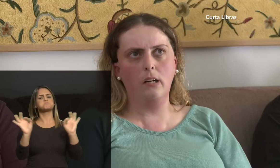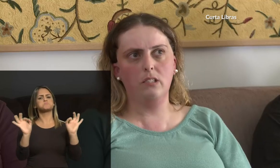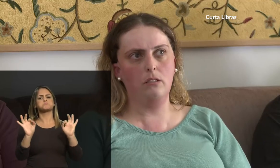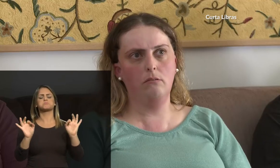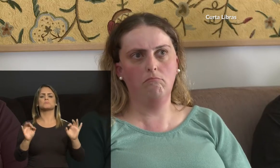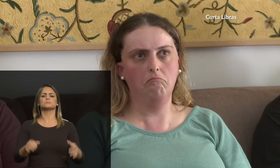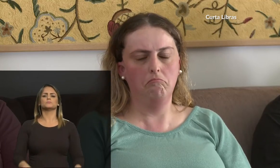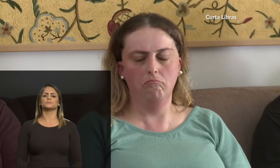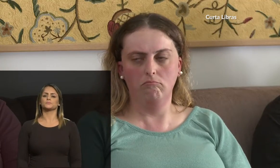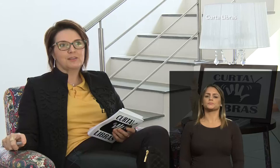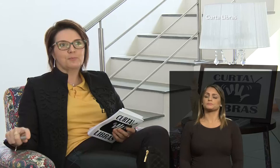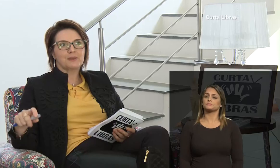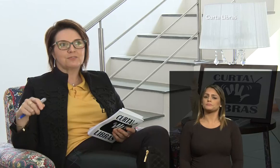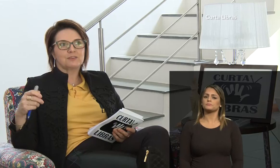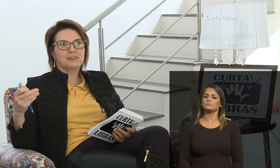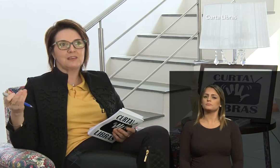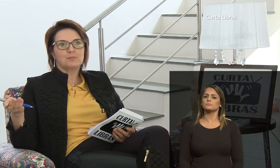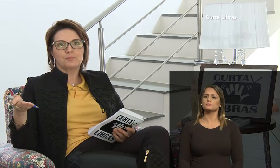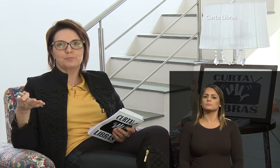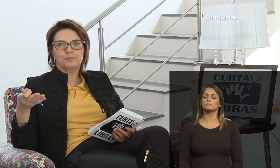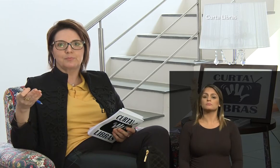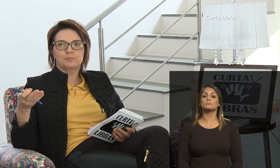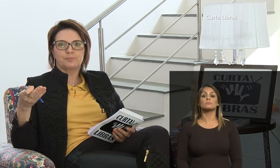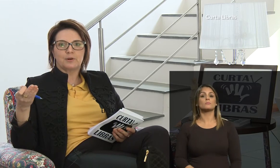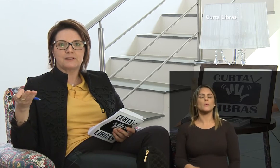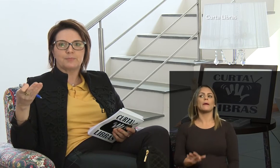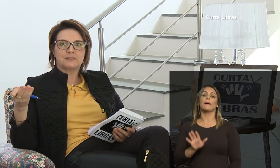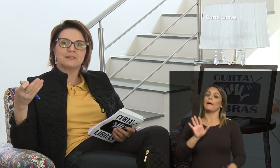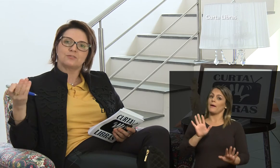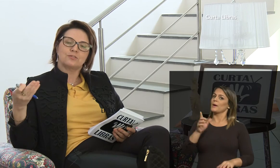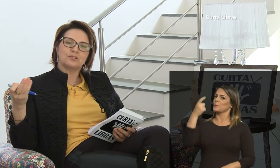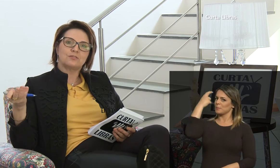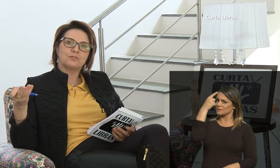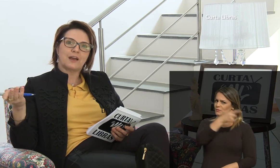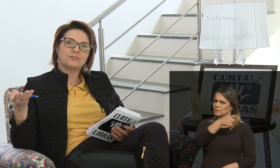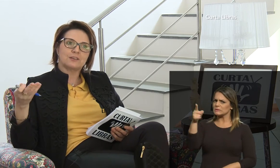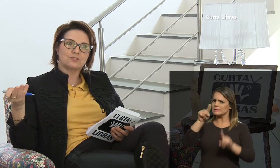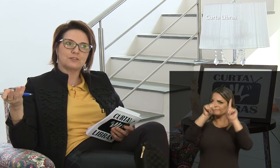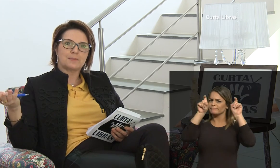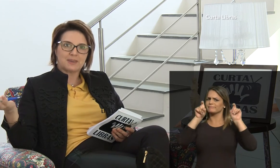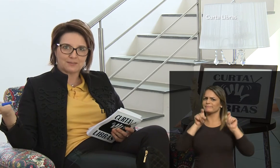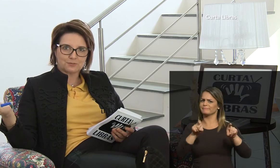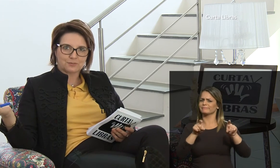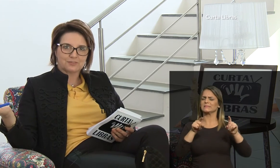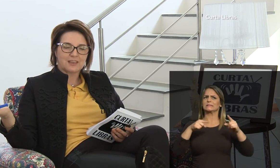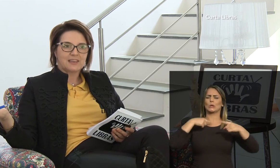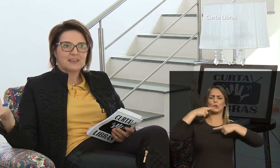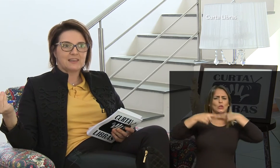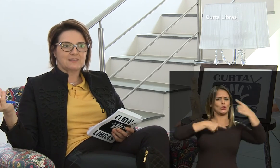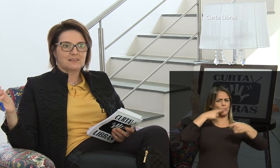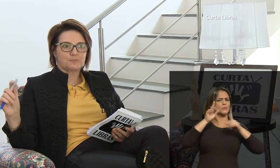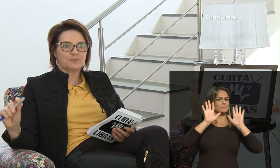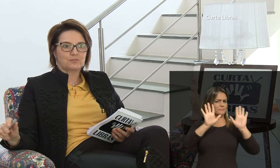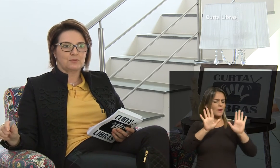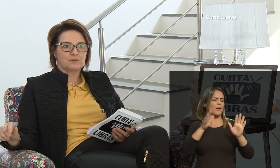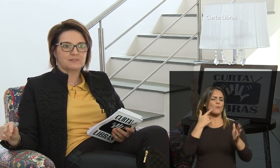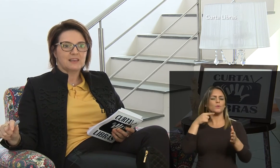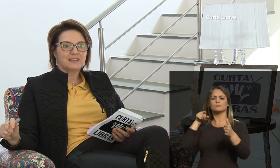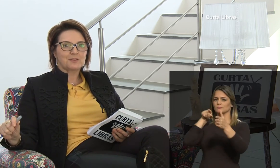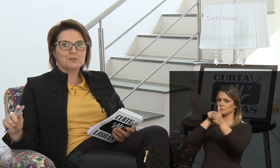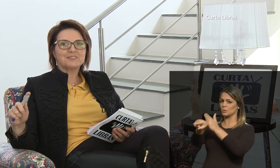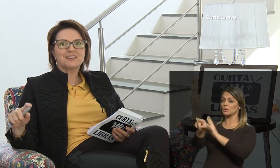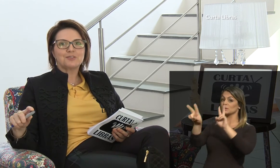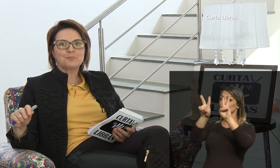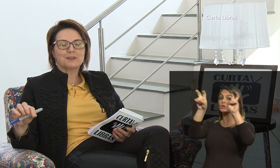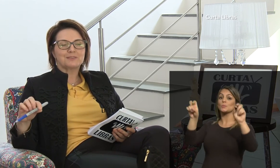obstáculo, assim. Eu penso que pode ter surgido vários questionamentos entre as pessoas.